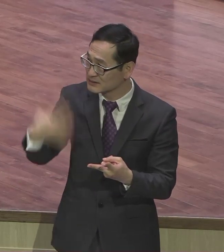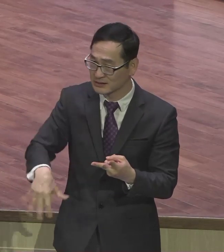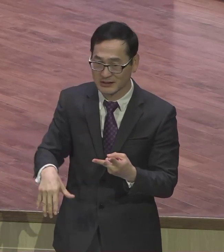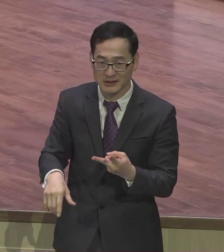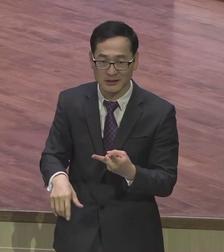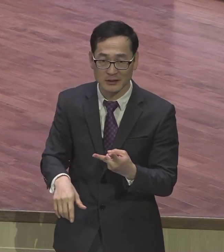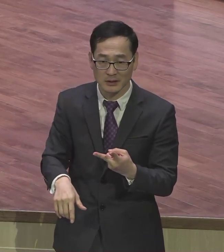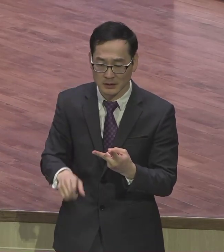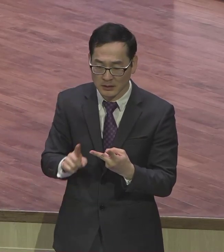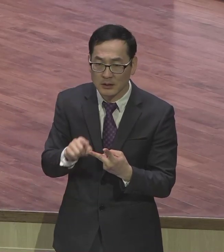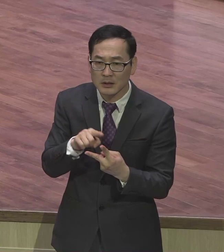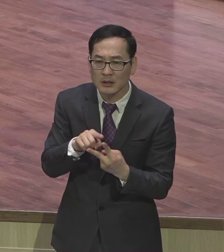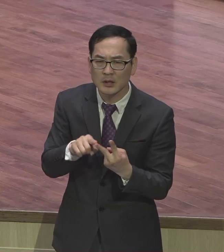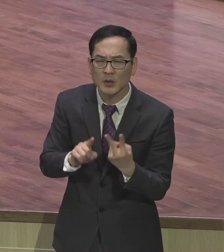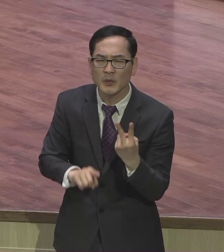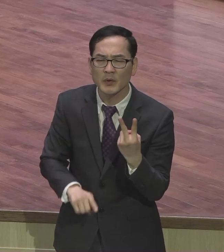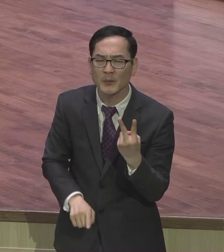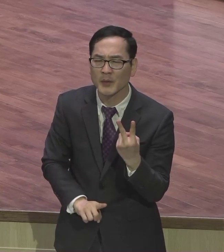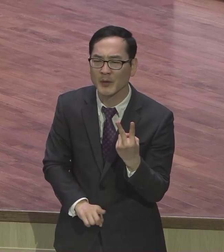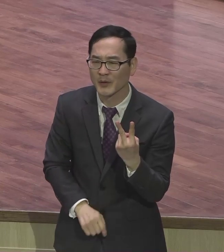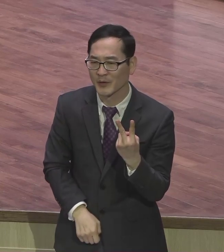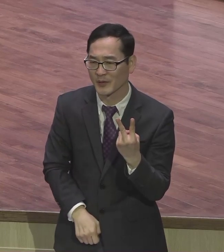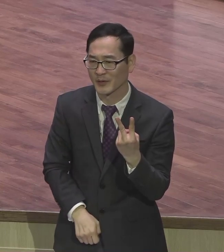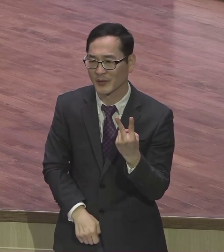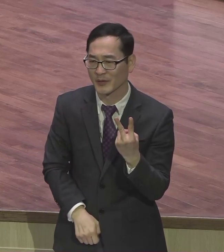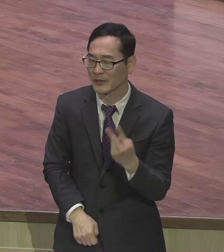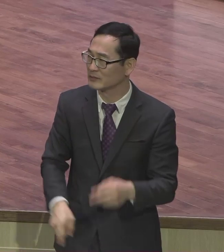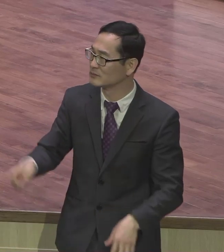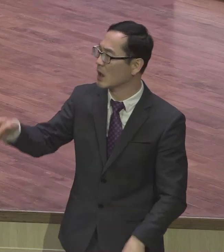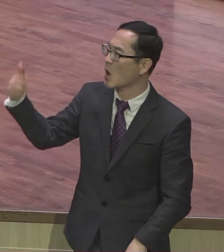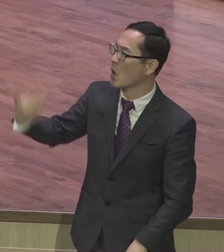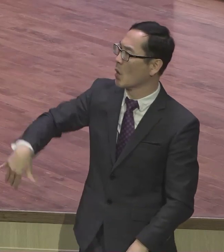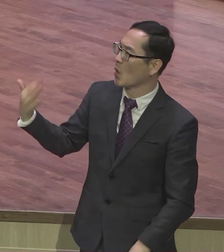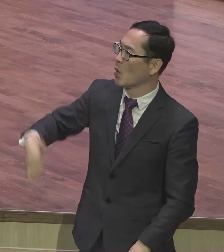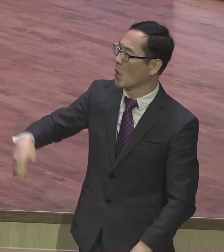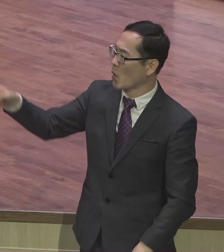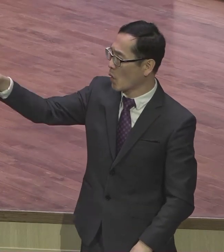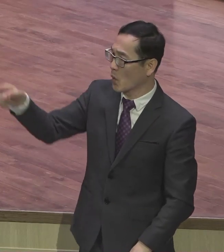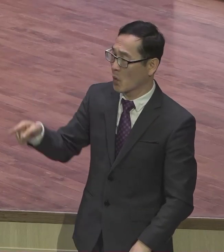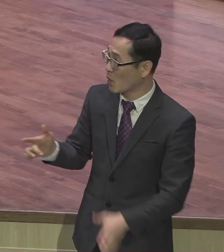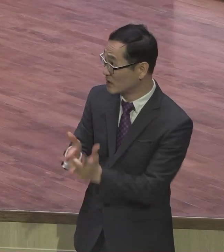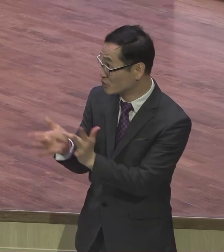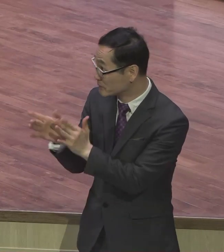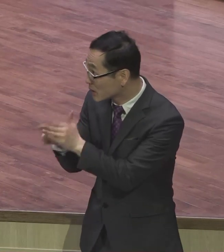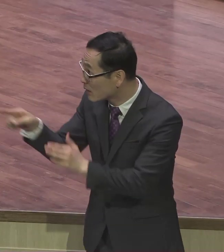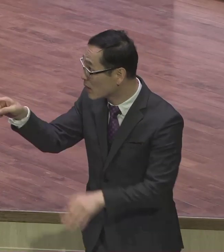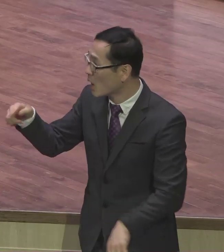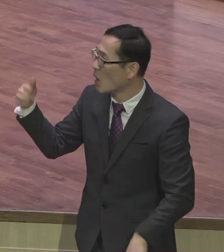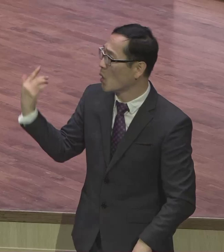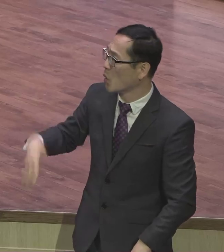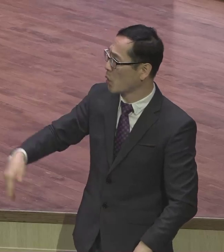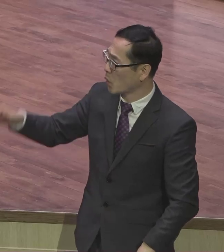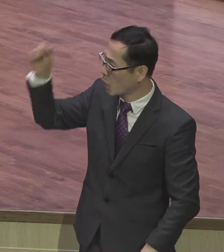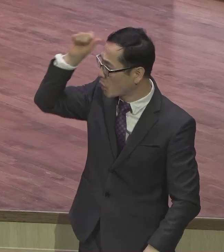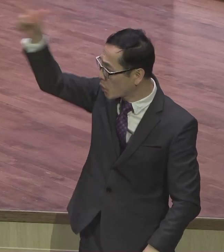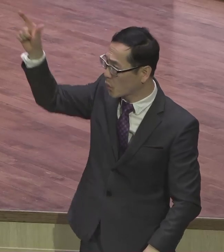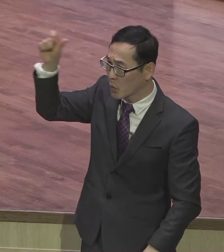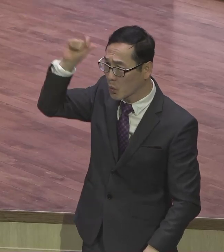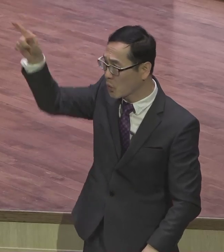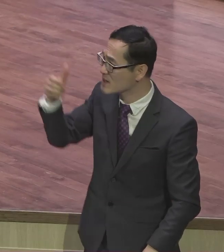야유 야 저 사람은 확실히 다르네 저렇게 양보하고 저렇게